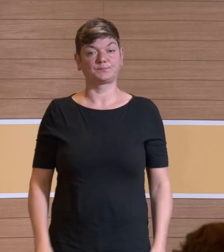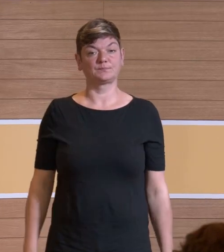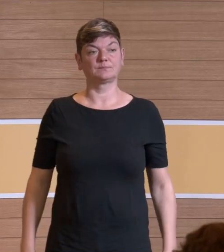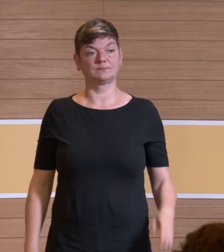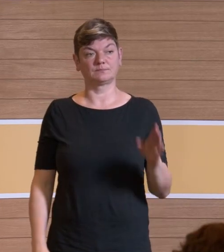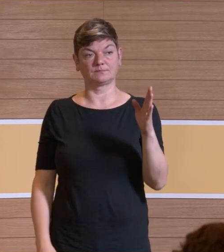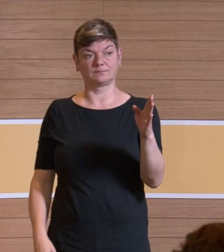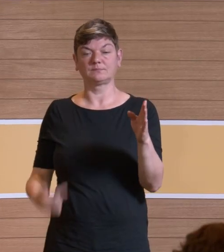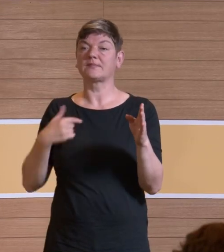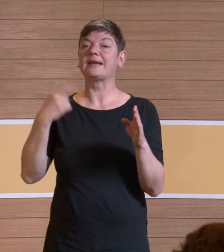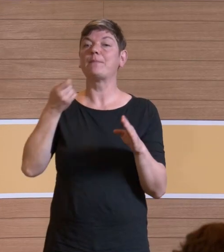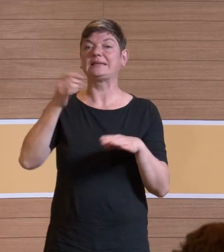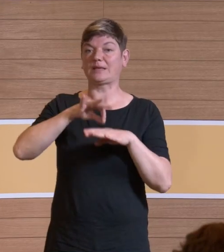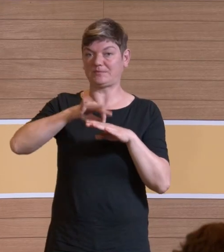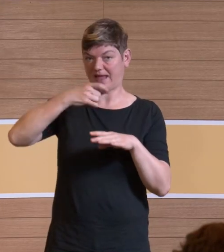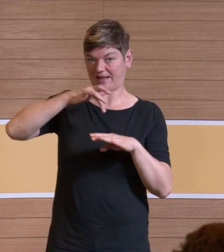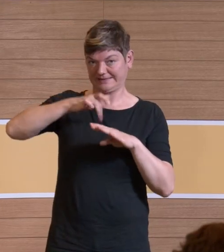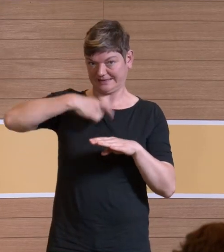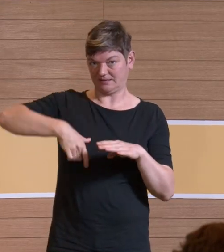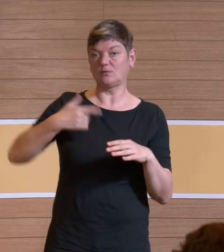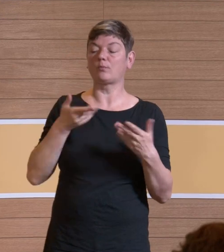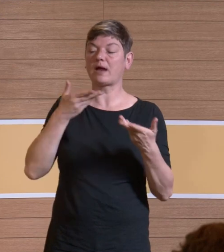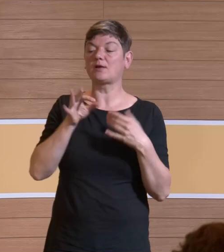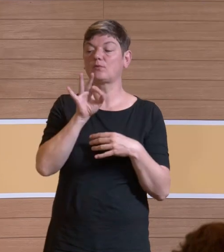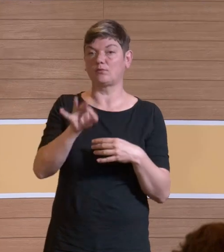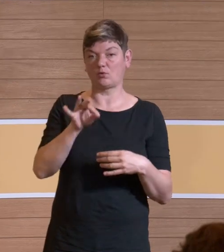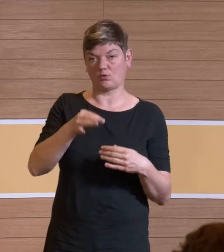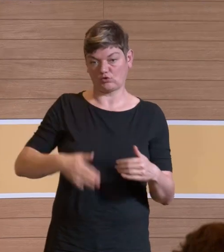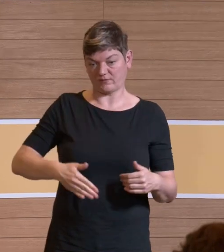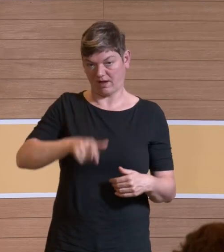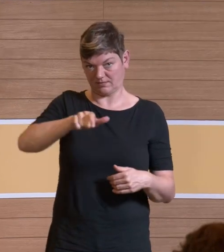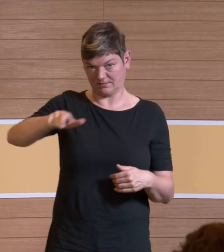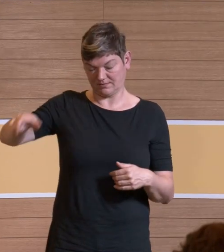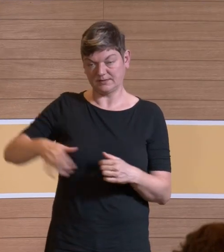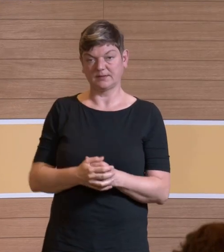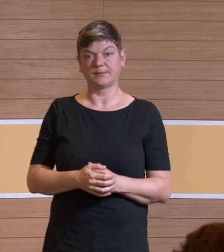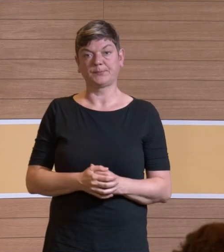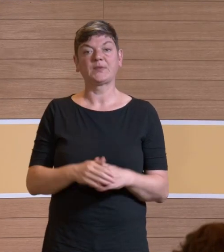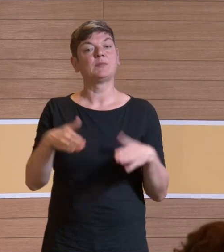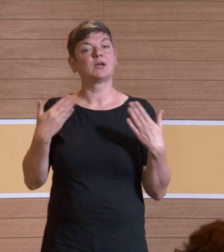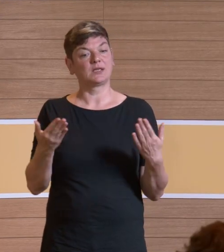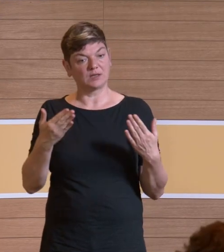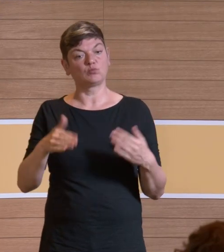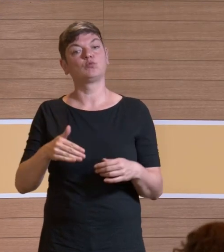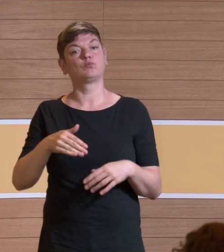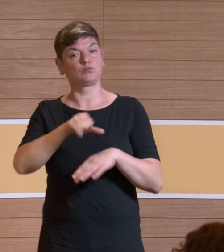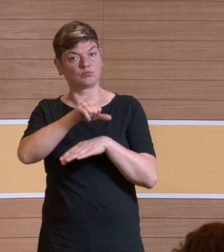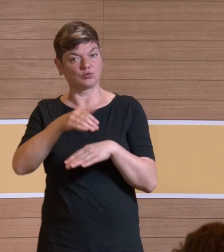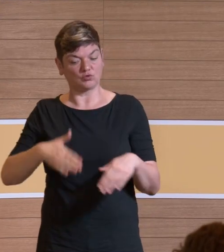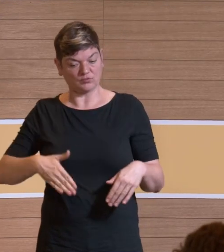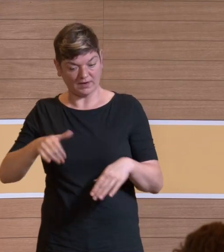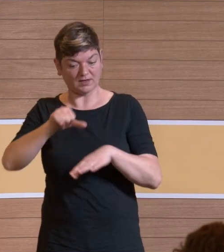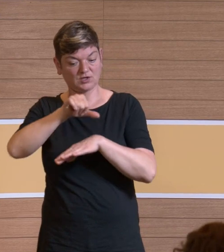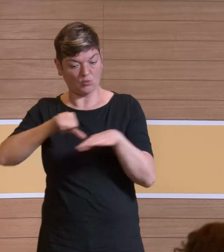Ich bin Betriebsärztin und berate Schwangere und jetzt gibt es ja die Schwangeren-Chirurgin, operieren in der